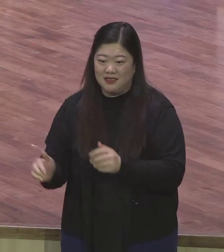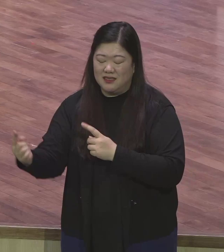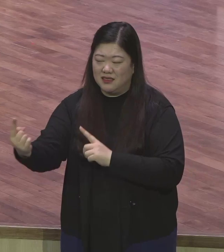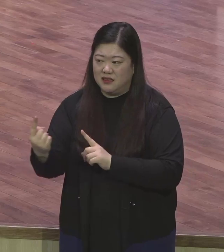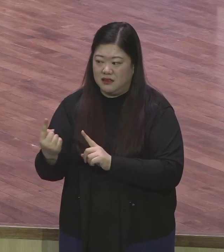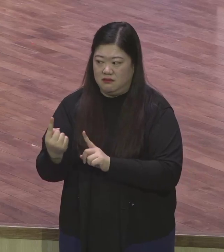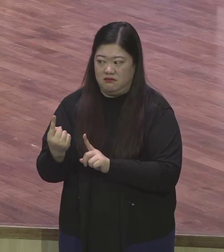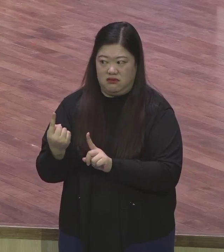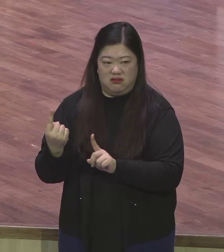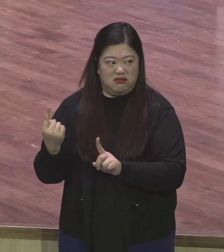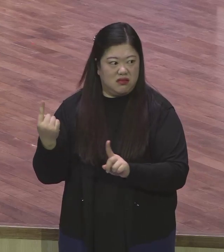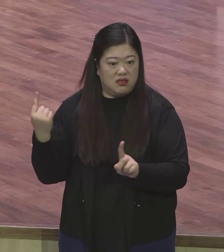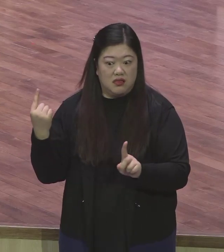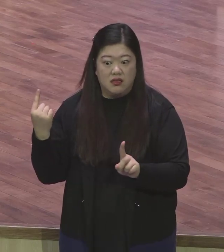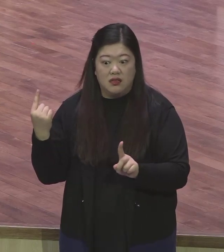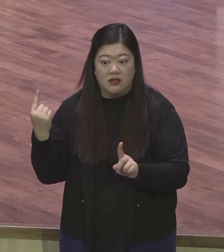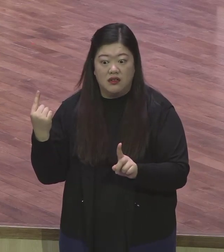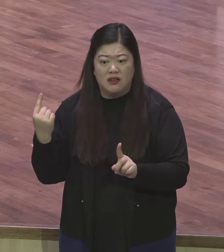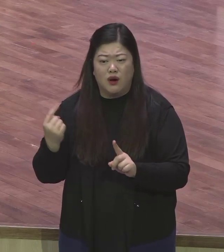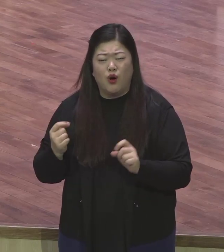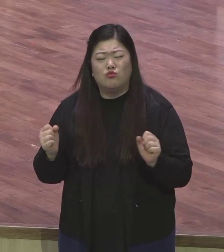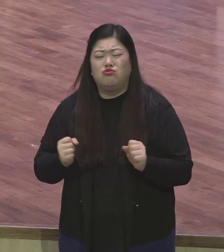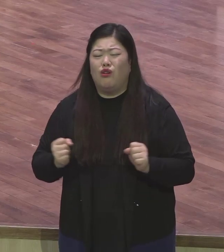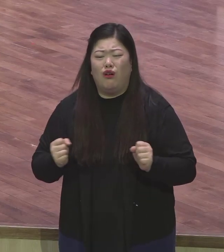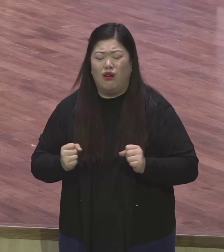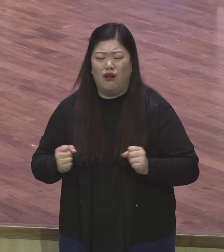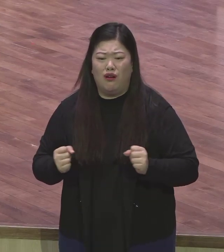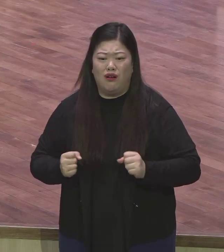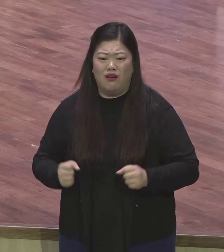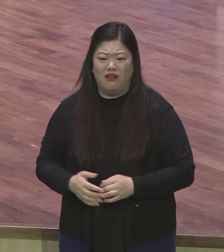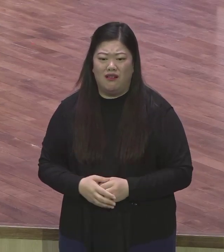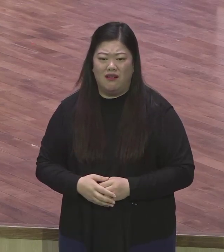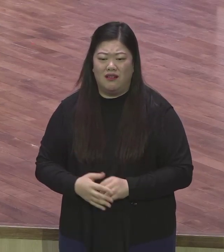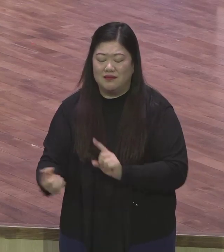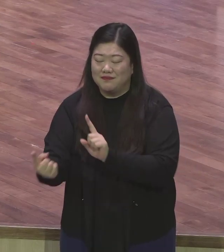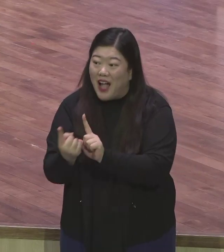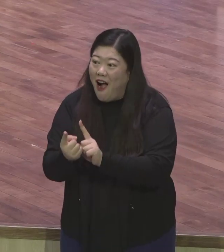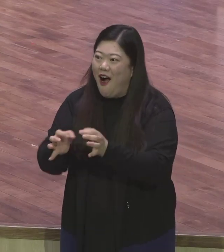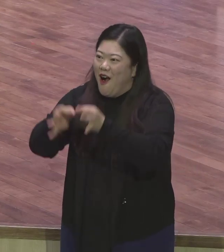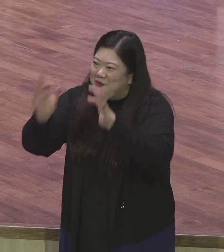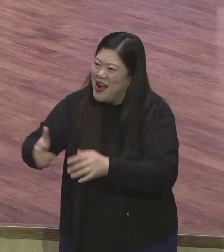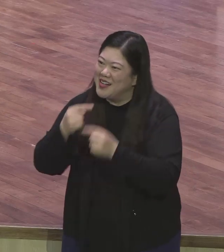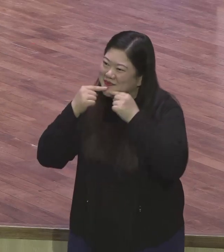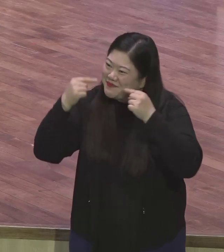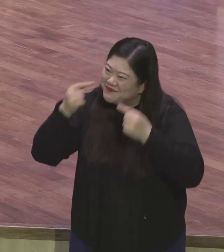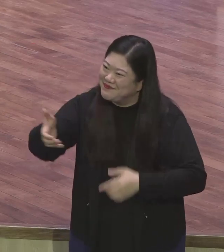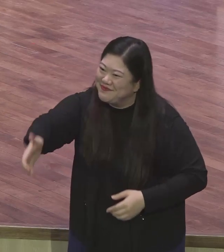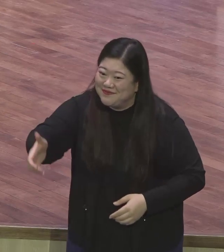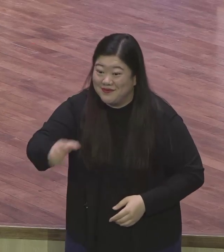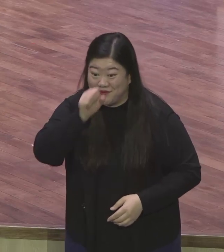그저 반갑고 이렇게 돼야 돼요 특별히 새 가족을 영적으로